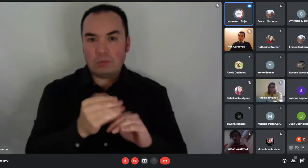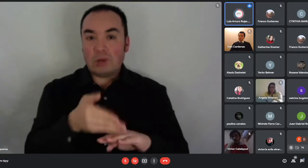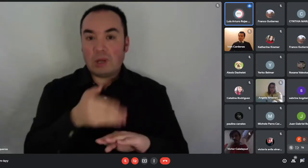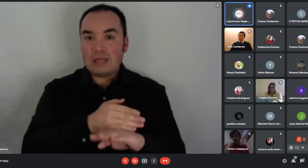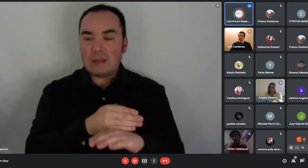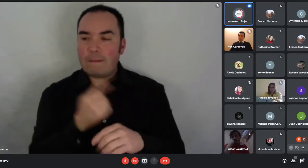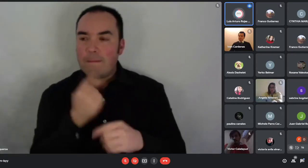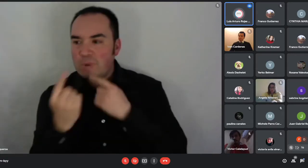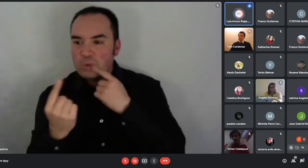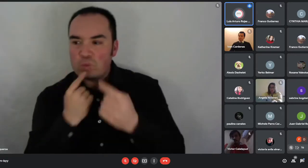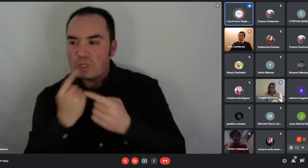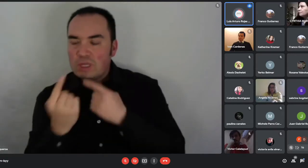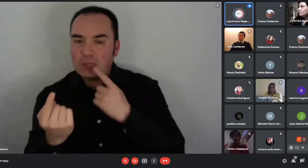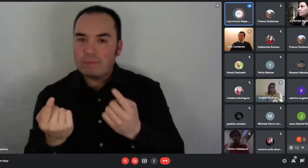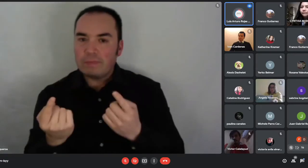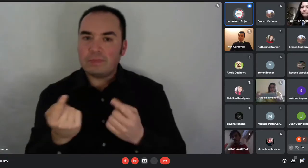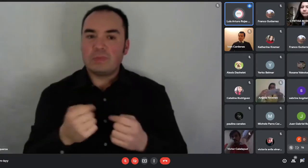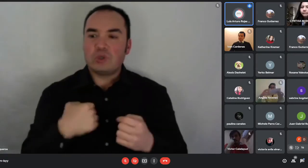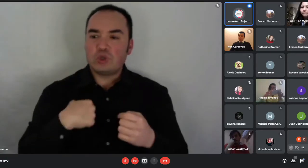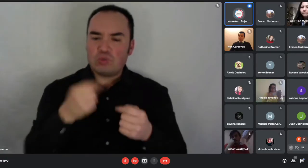antecedentes para el tramo 1, tramo 2 o tramo 3.